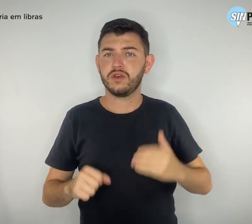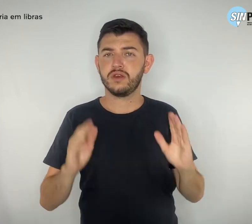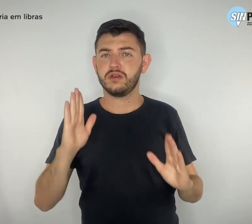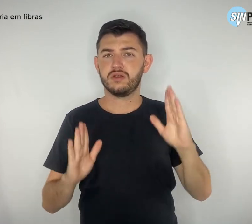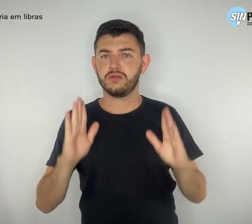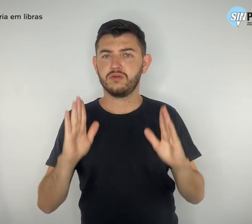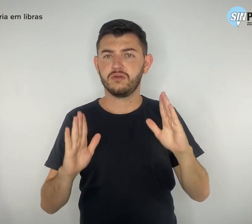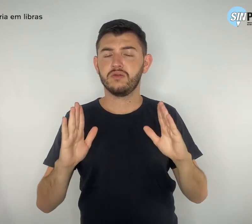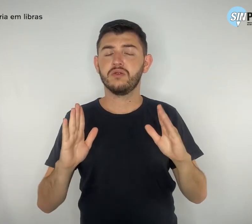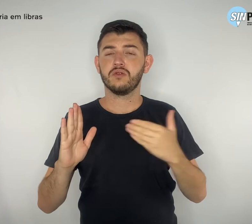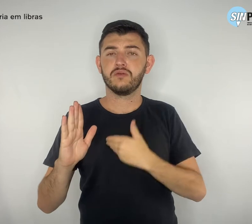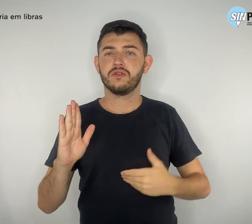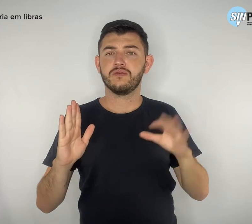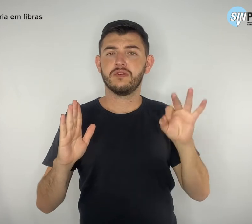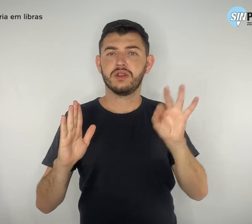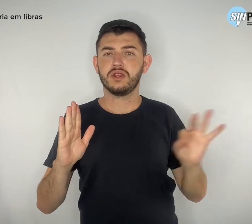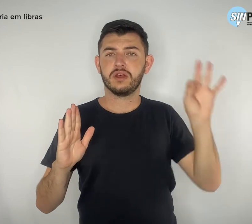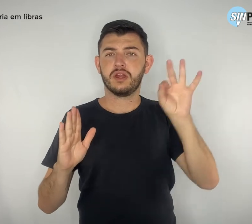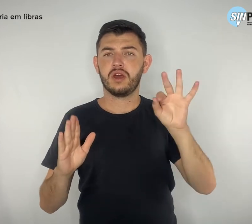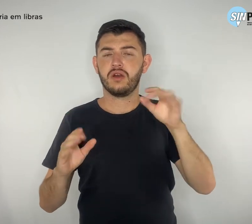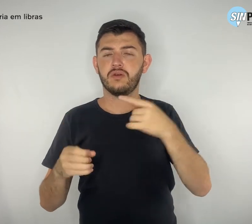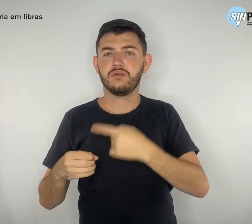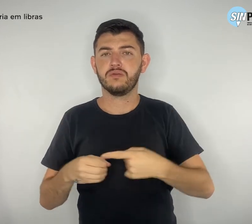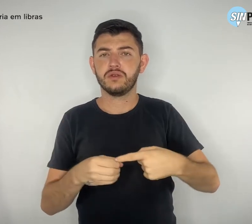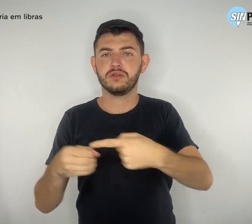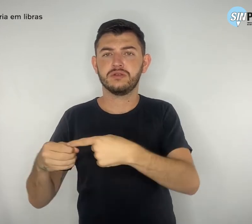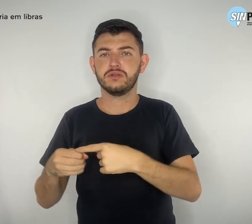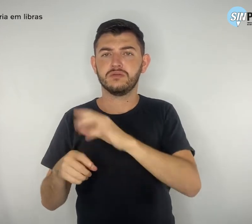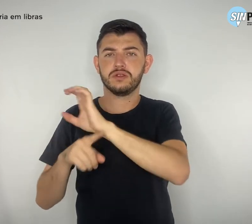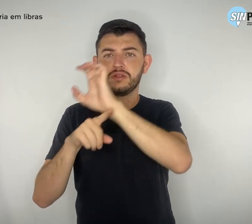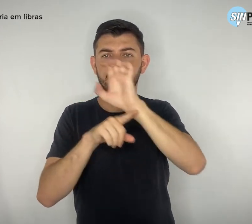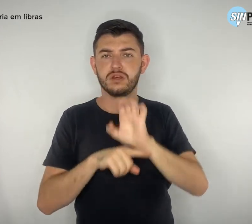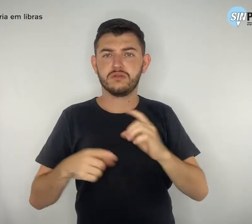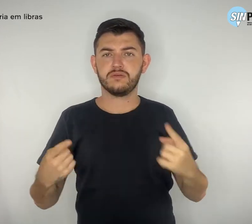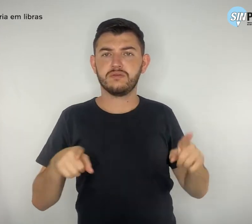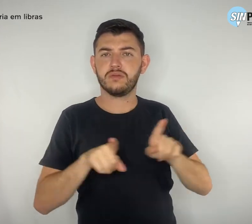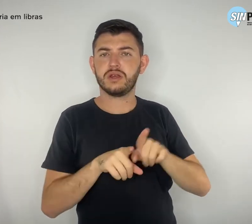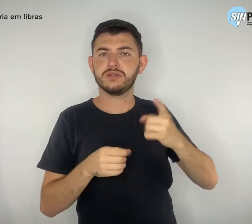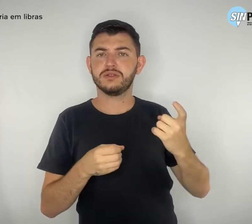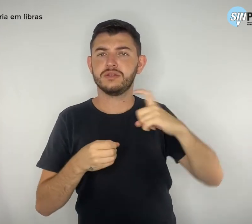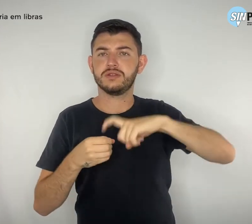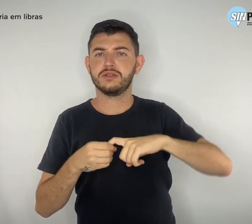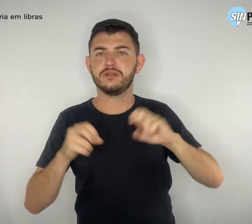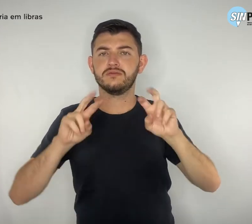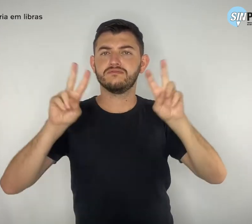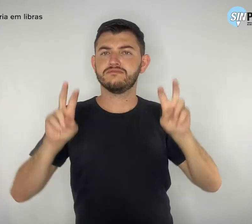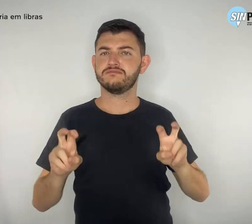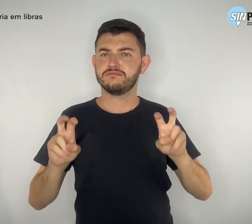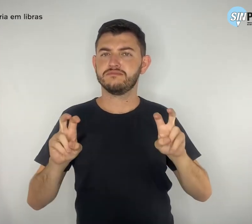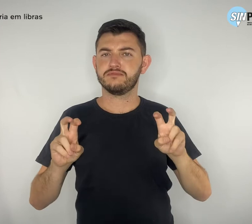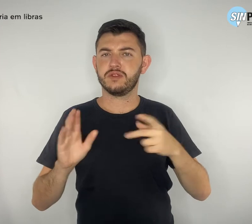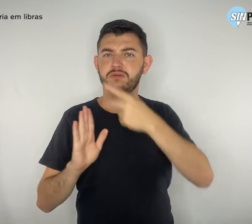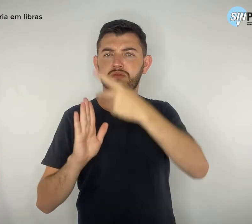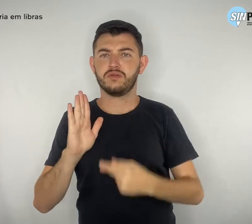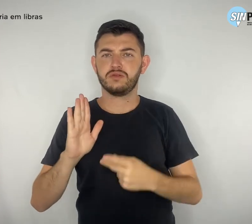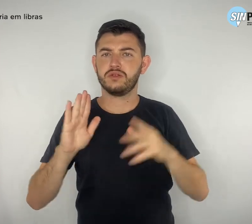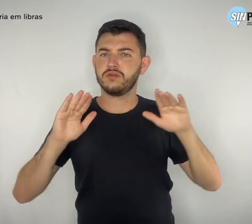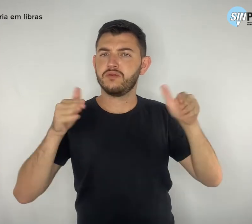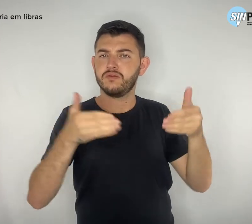com municípios e estados por meio do programa de escolas cívico-militares. Nesses